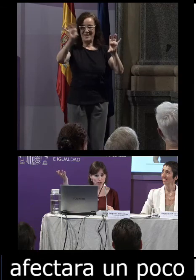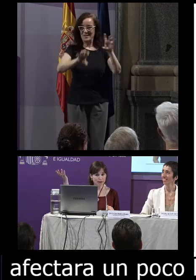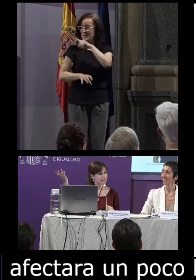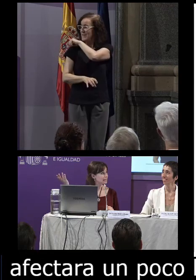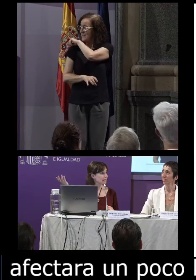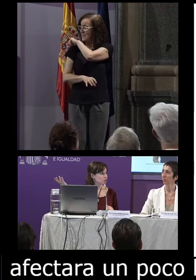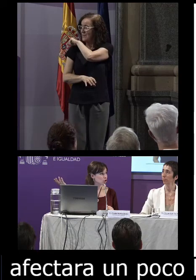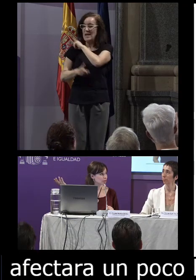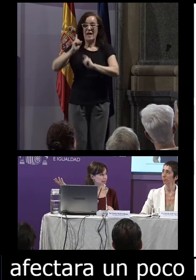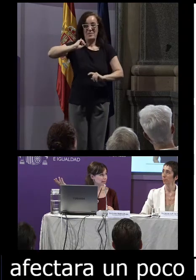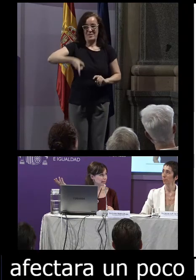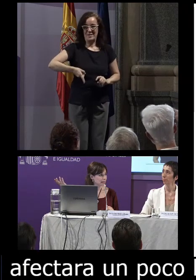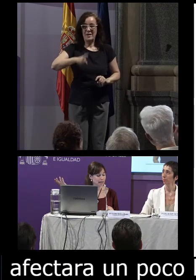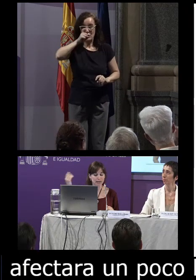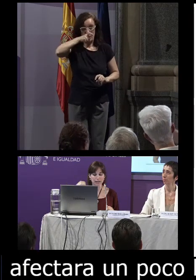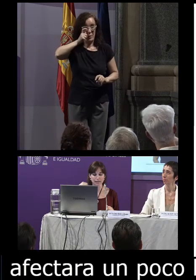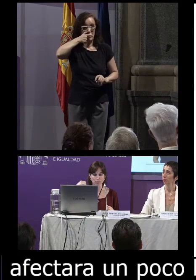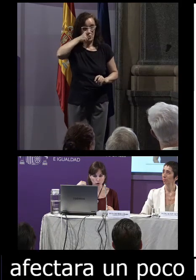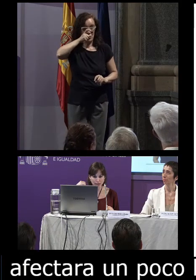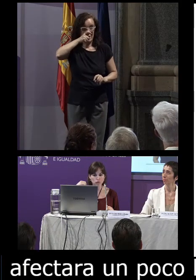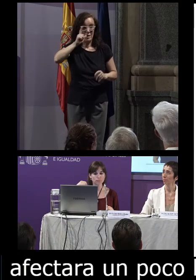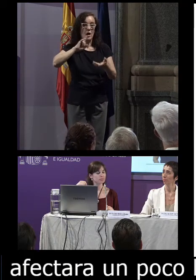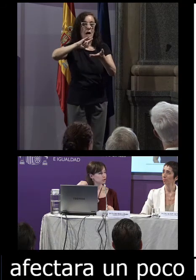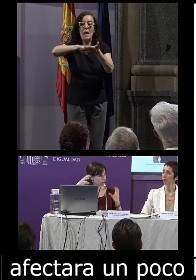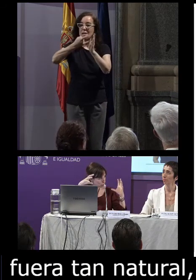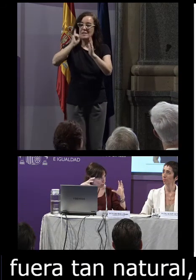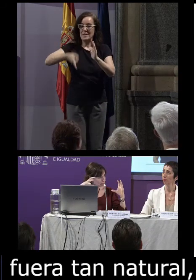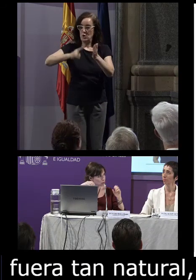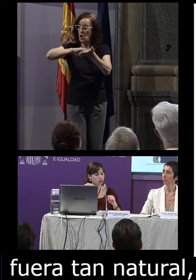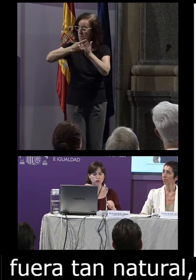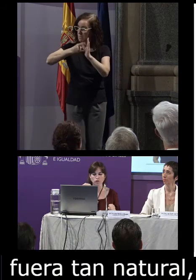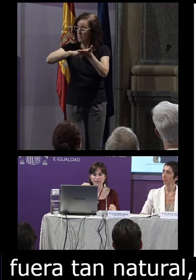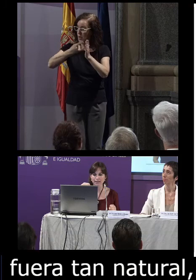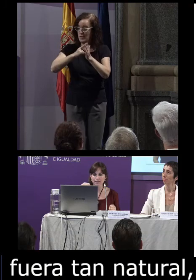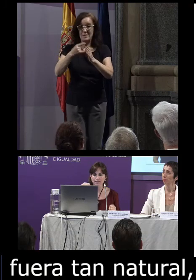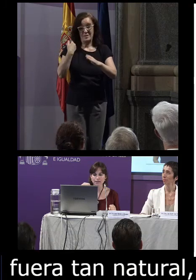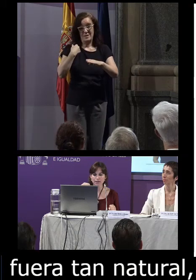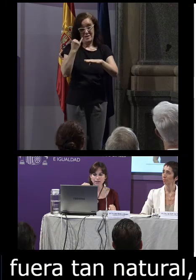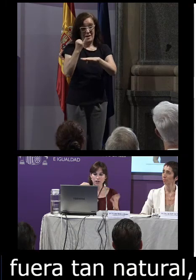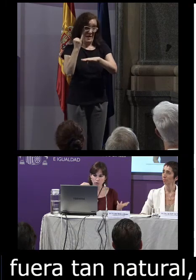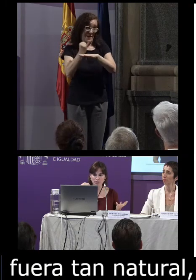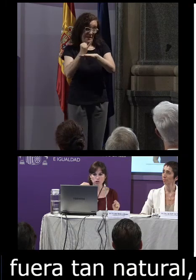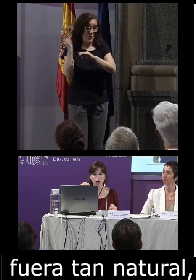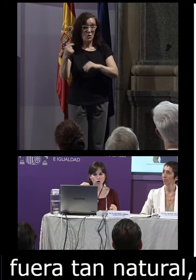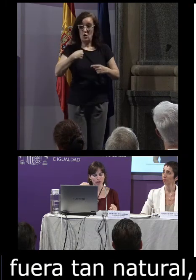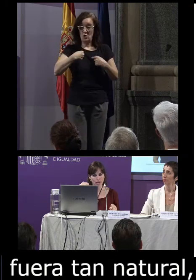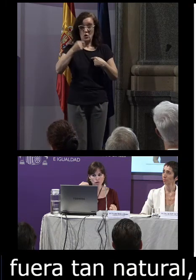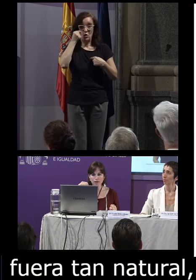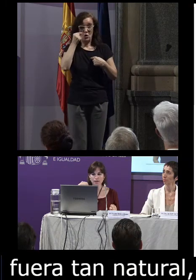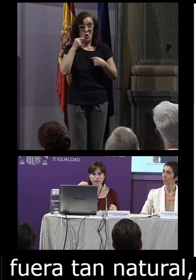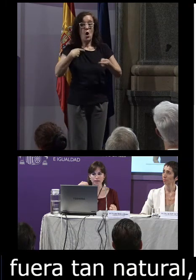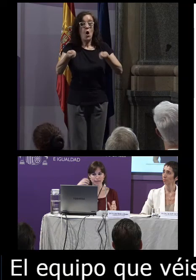Josep Kerr es el director del proyecto dentro del Instituto de Estudios Catalans yo misma soy la